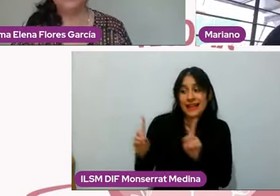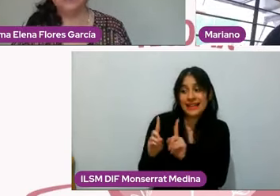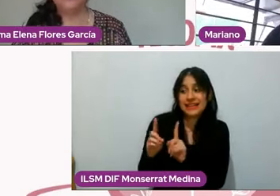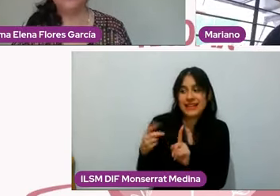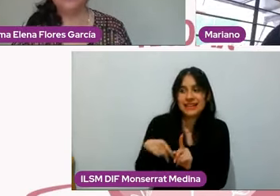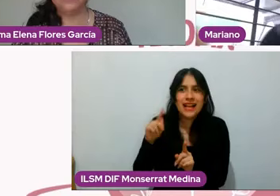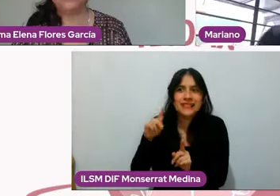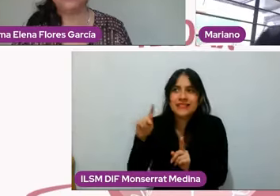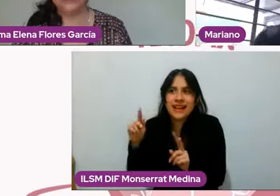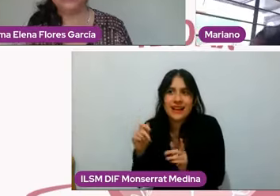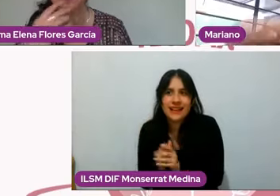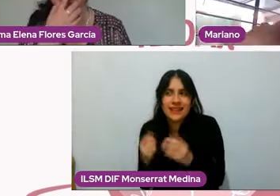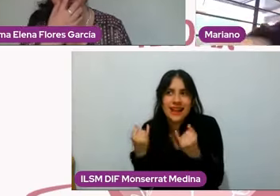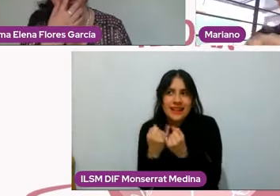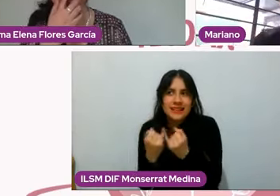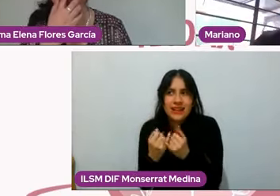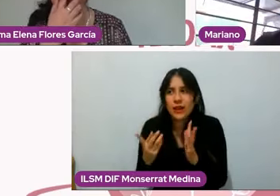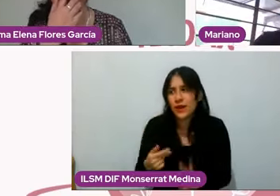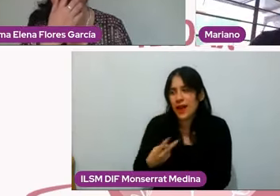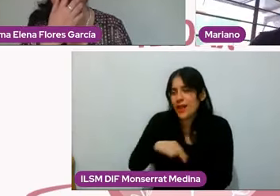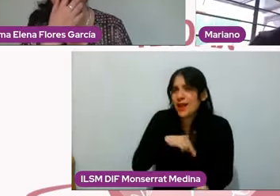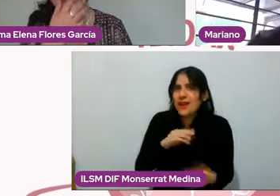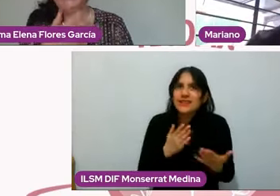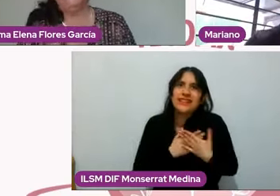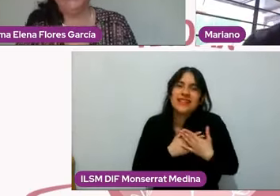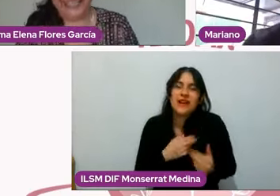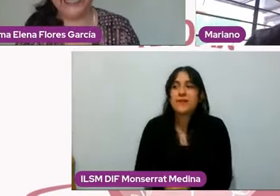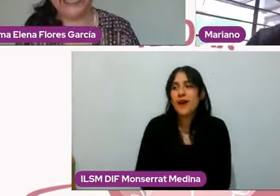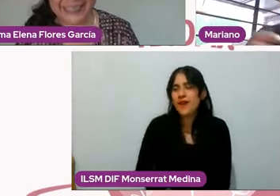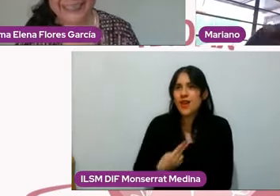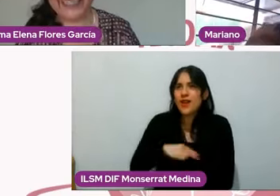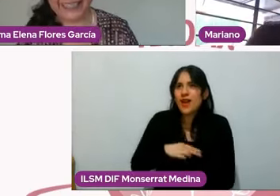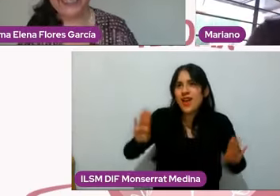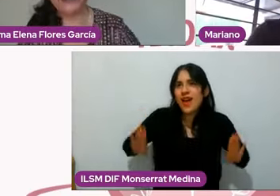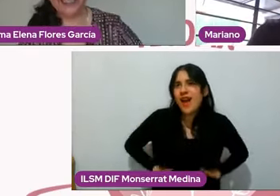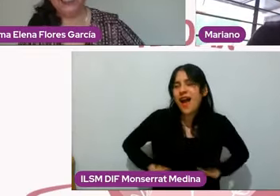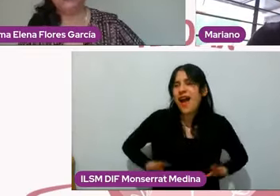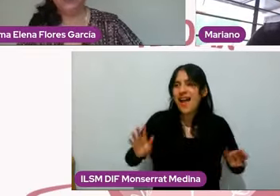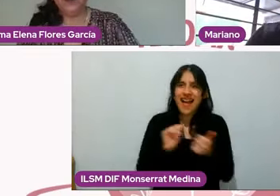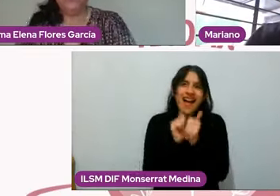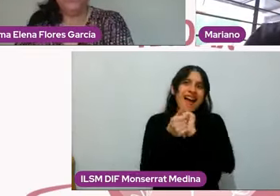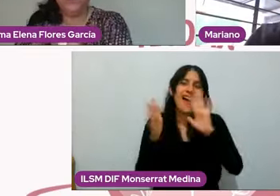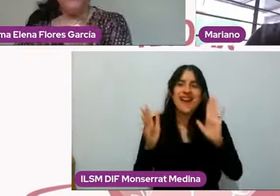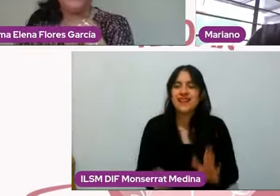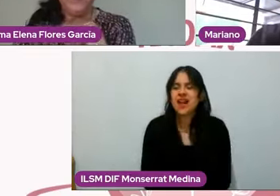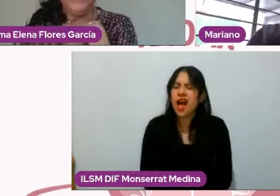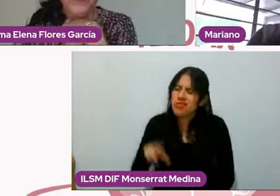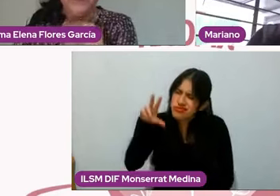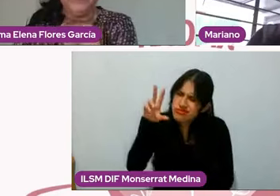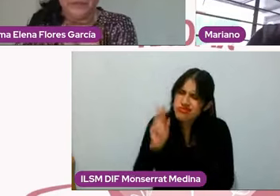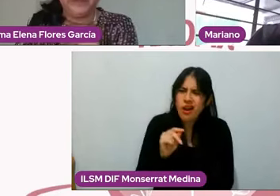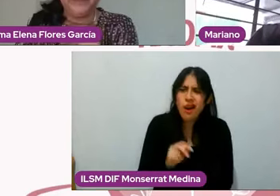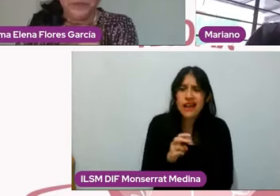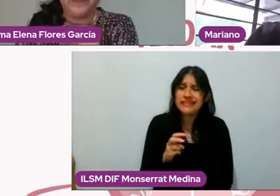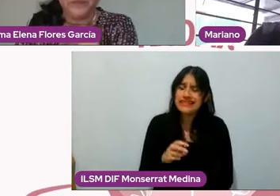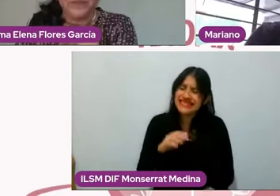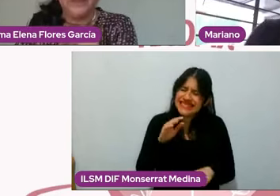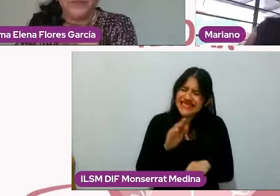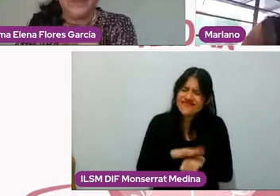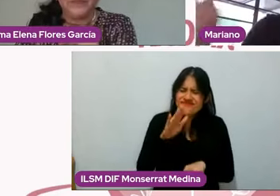el mismo humor y nos gustamos, ya, ya estamos para ser pareja y no, es muchísimo más complicado, ¿no?